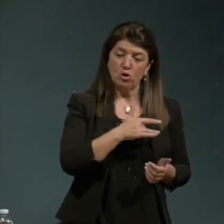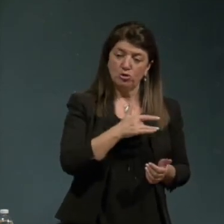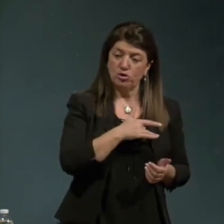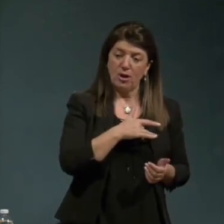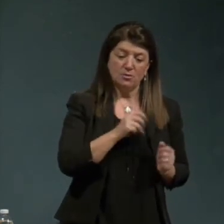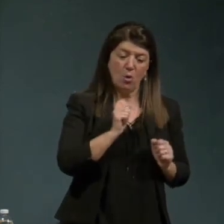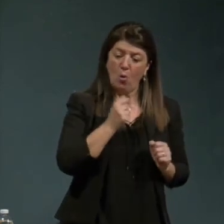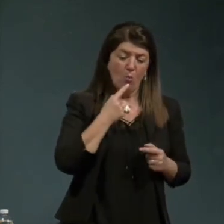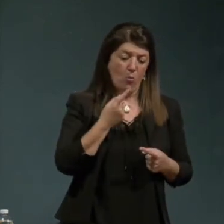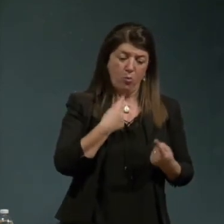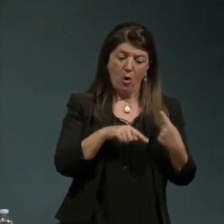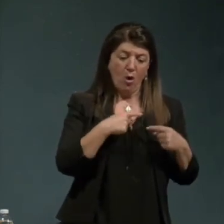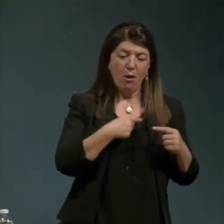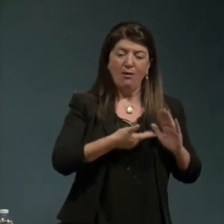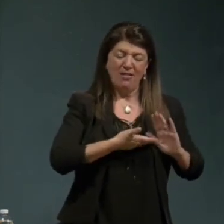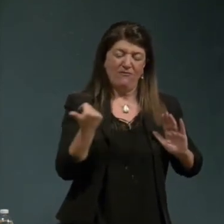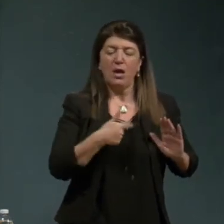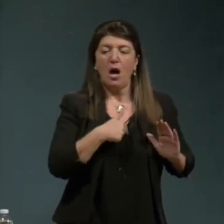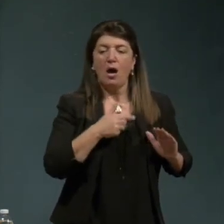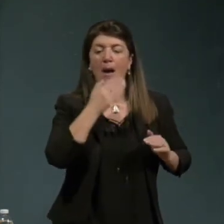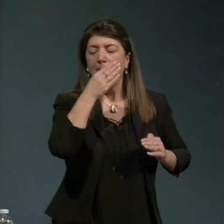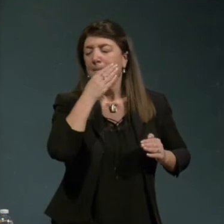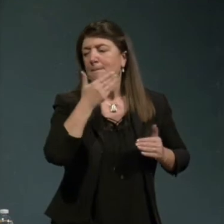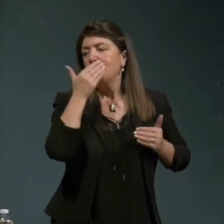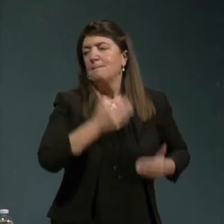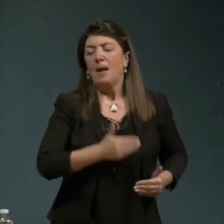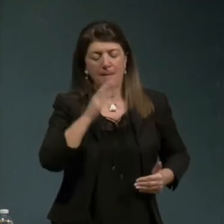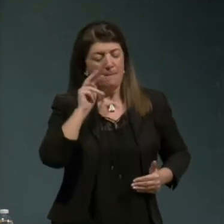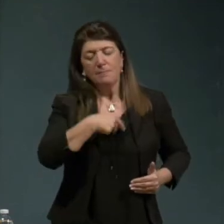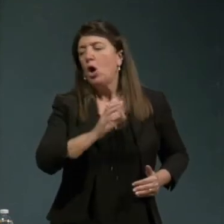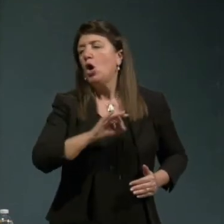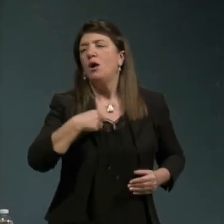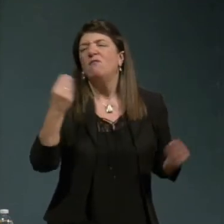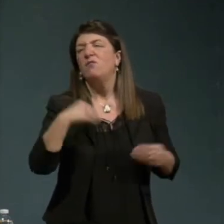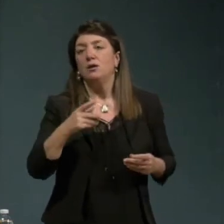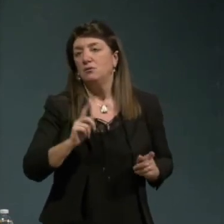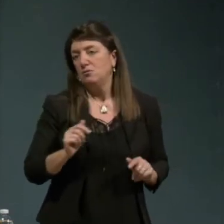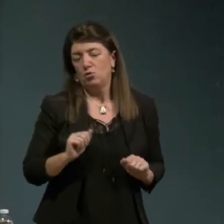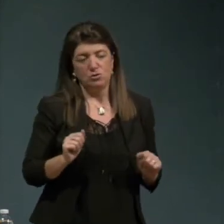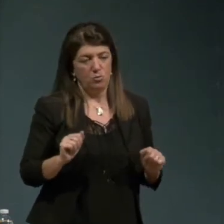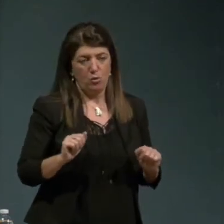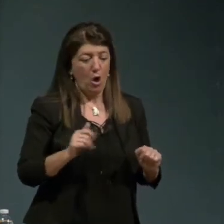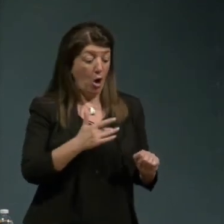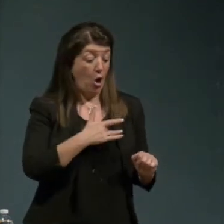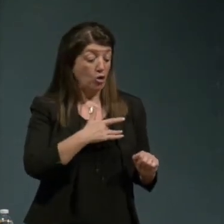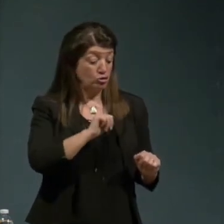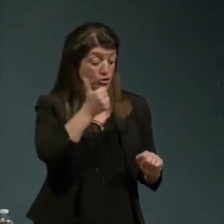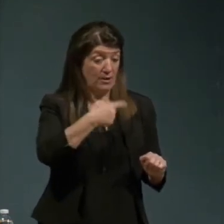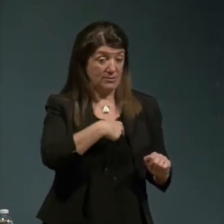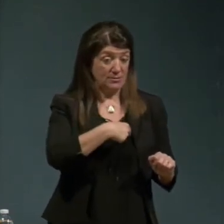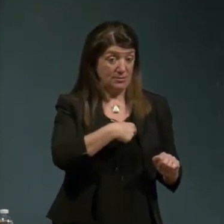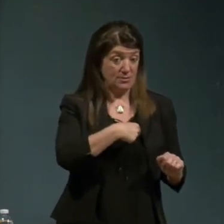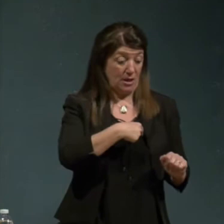la parola chiave di tutto il pensiero che hai elaborato è la parola